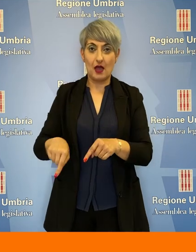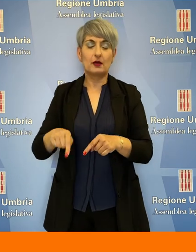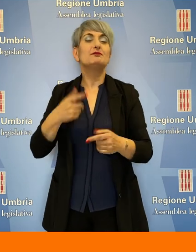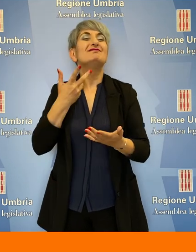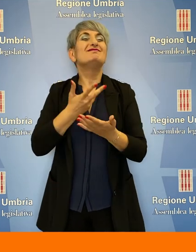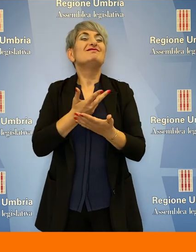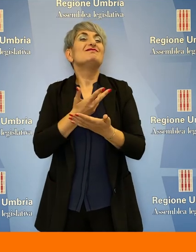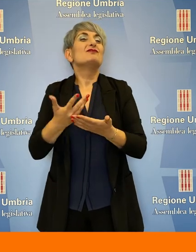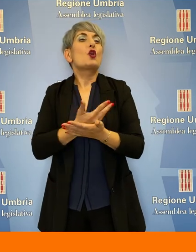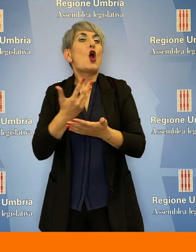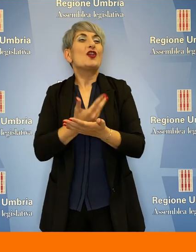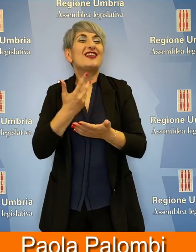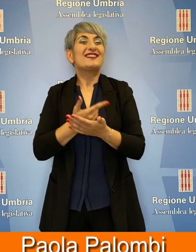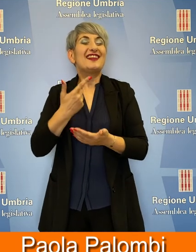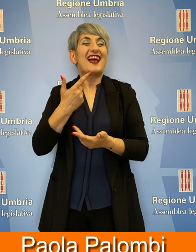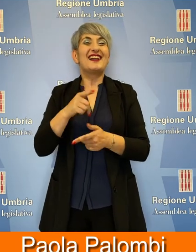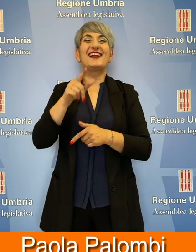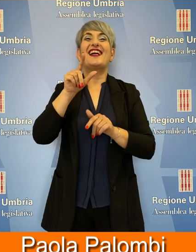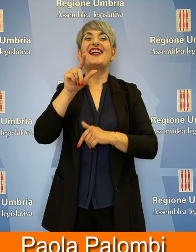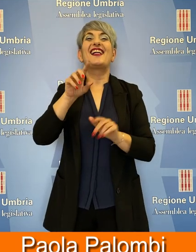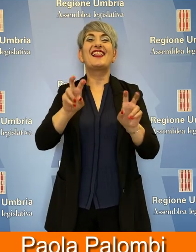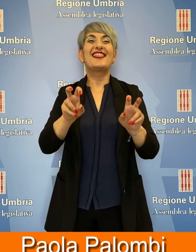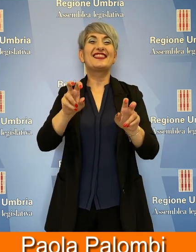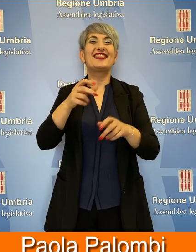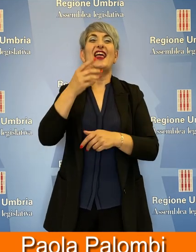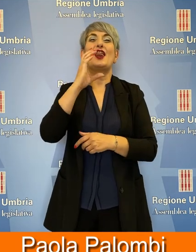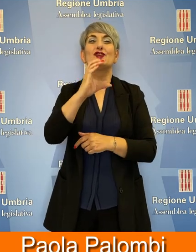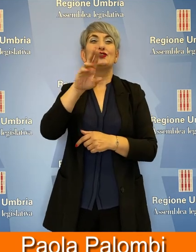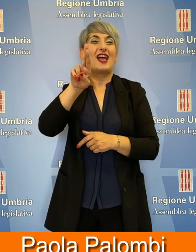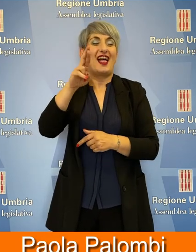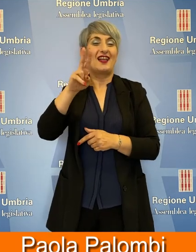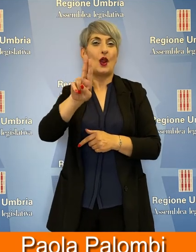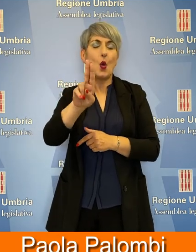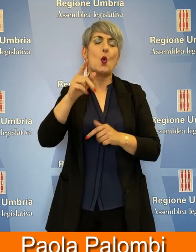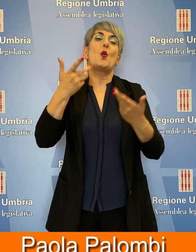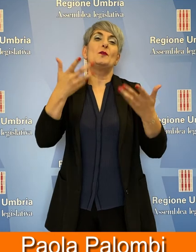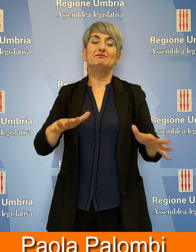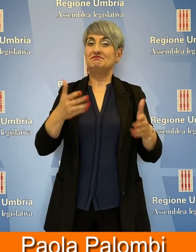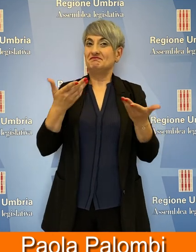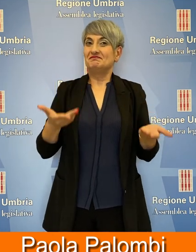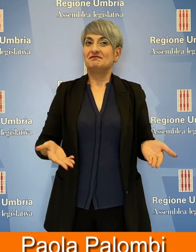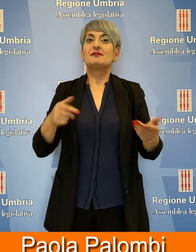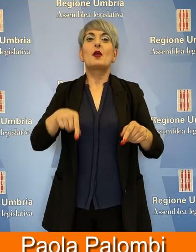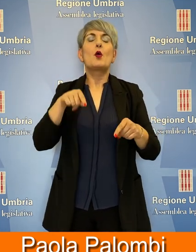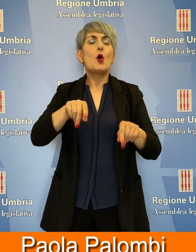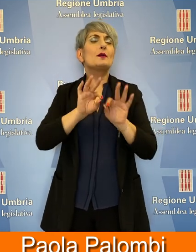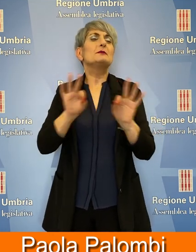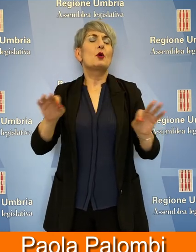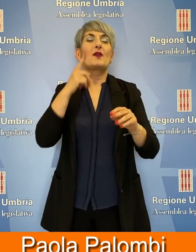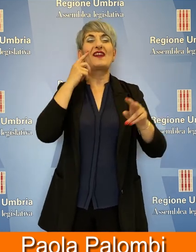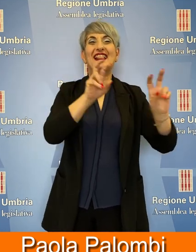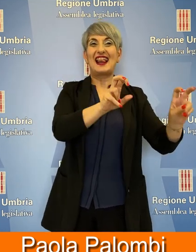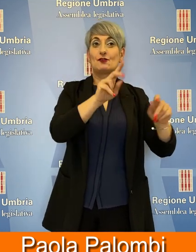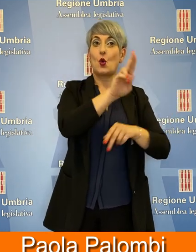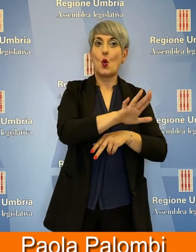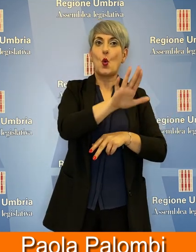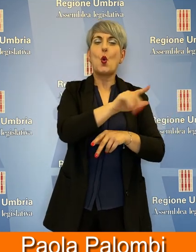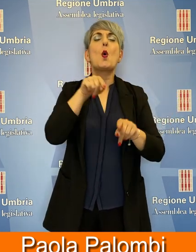che TeleCRU va in onda sulle emittenti televisive dell'Umbria e è disponibile anche in rete sul sito dell'Assemblea Legislativa